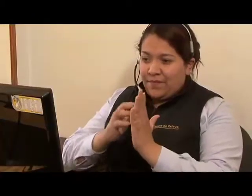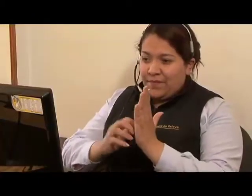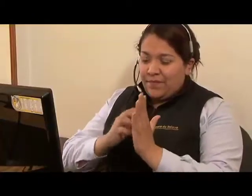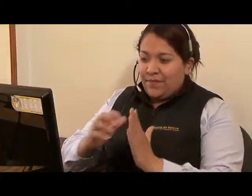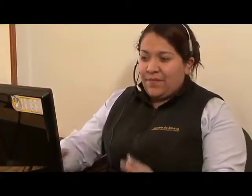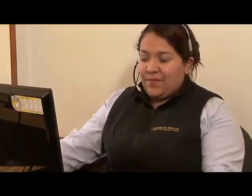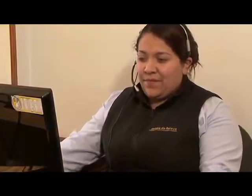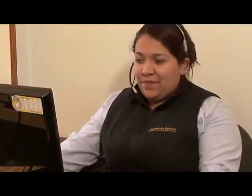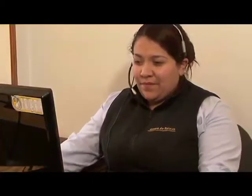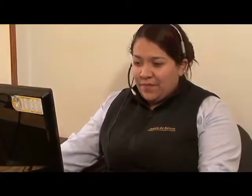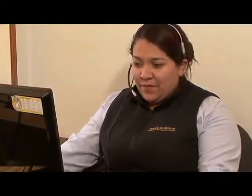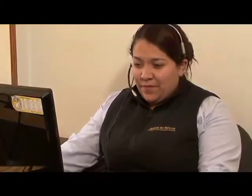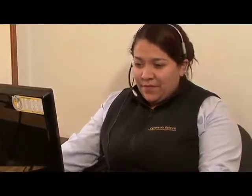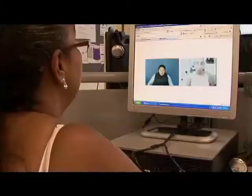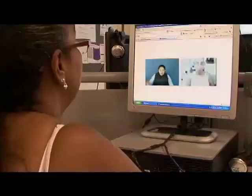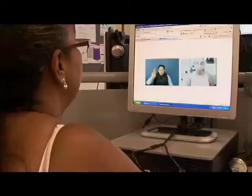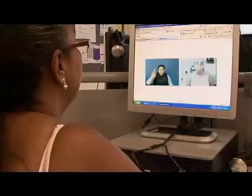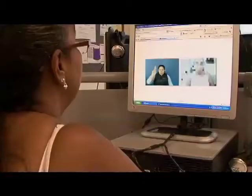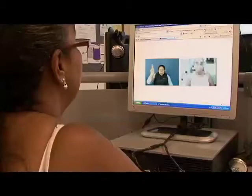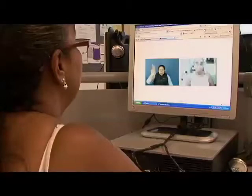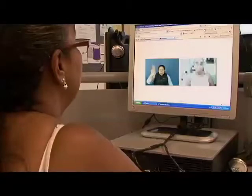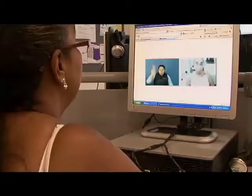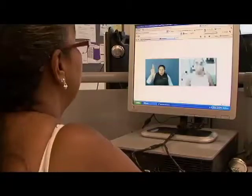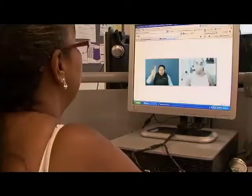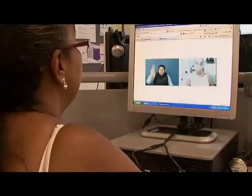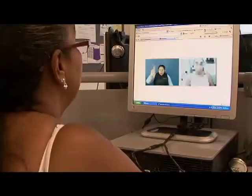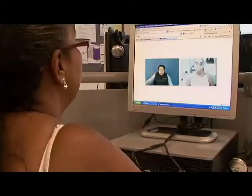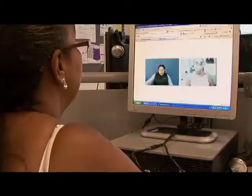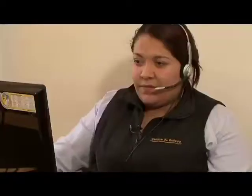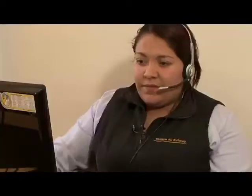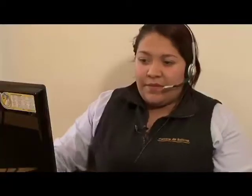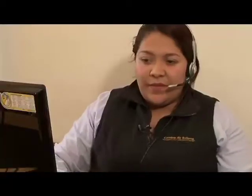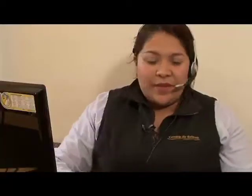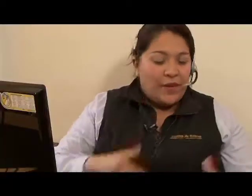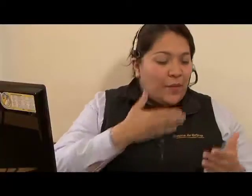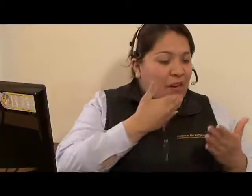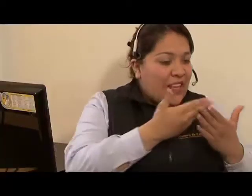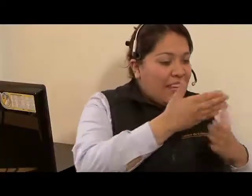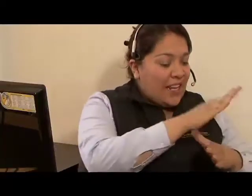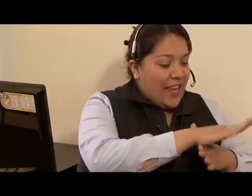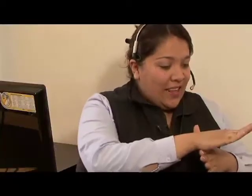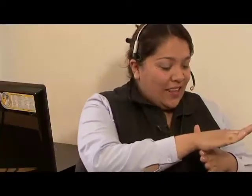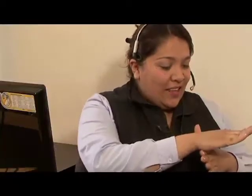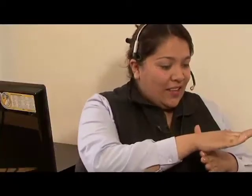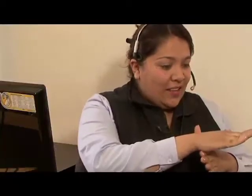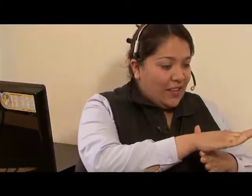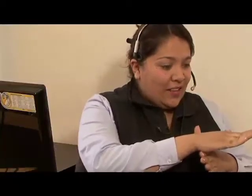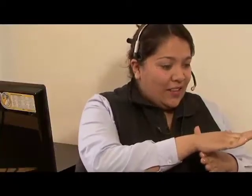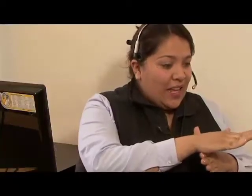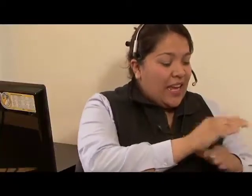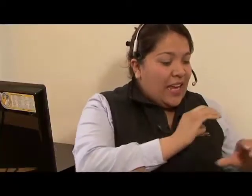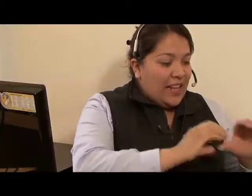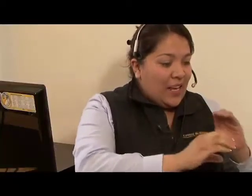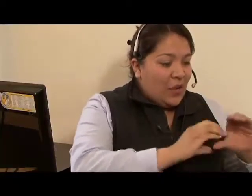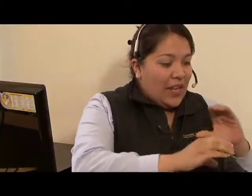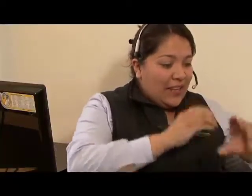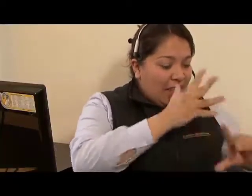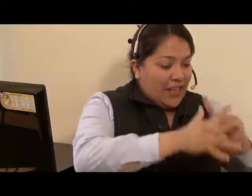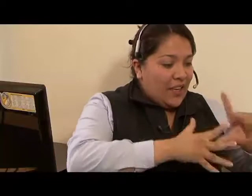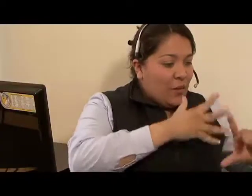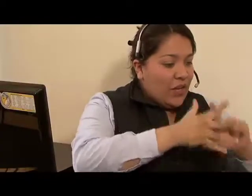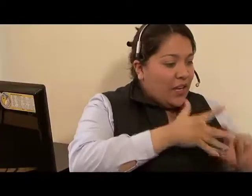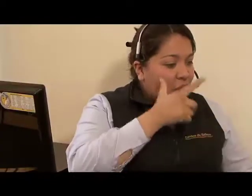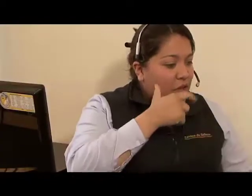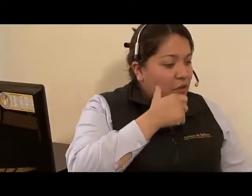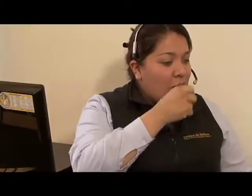Claro que sí, marcando, timbrando. ¿Aló? Buenas tardes. Buenas tardes. Le saludo al